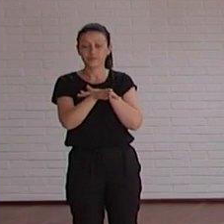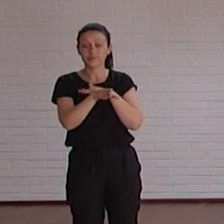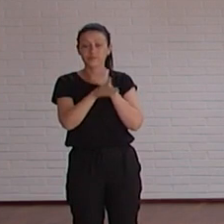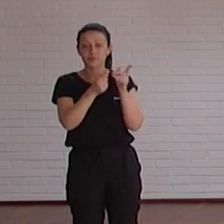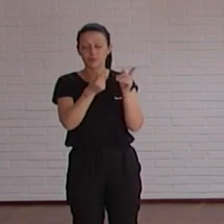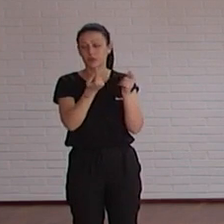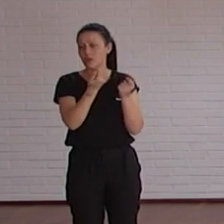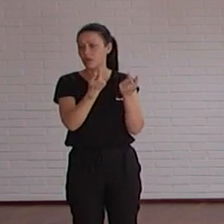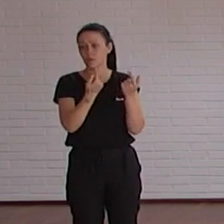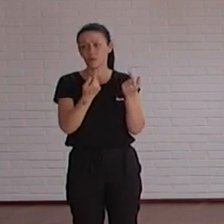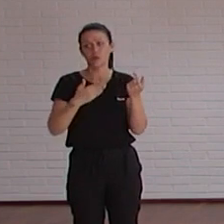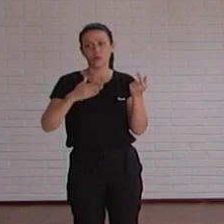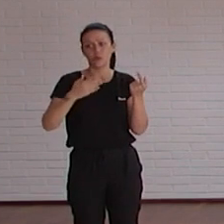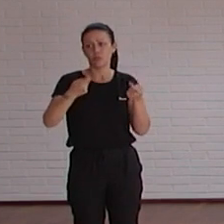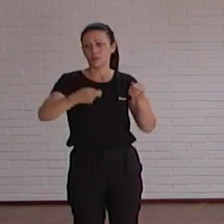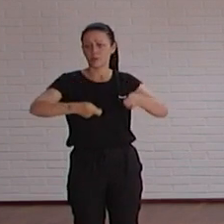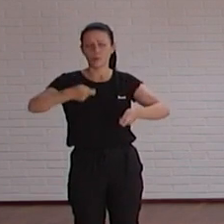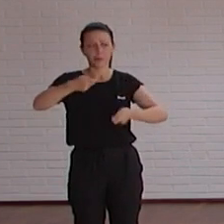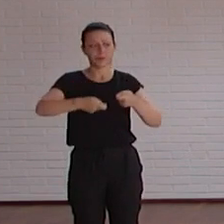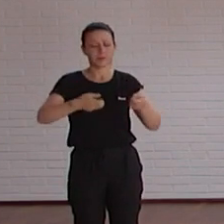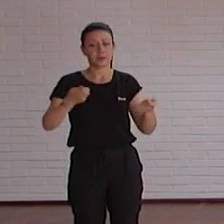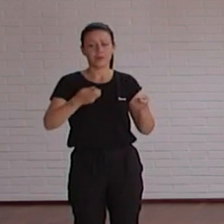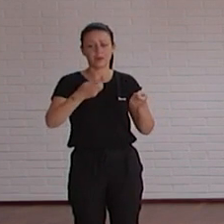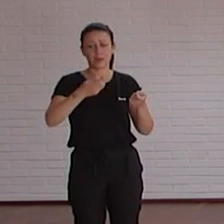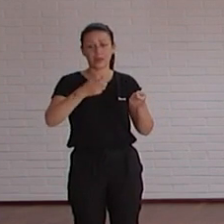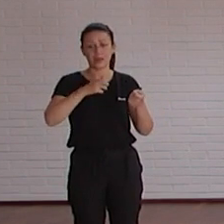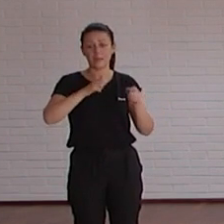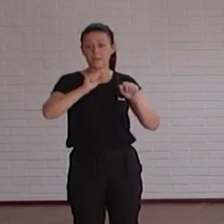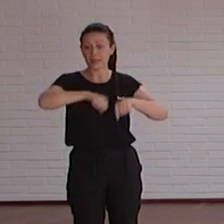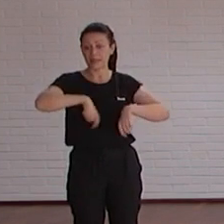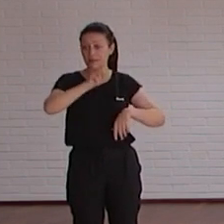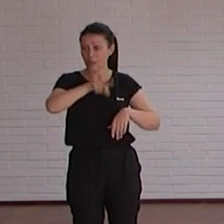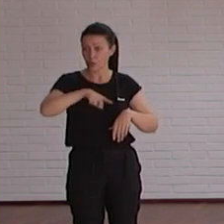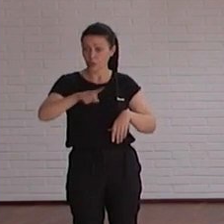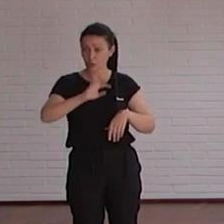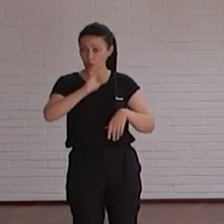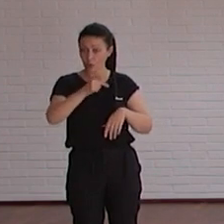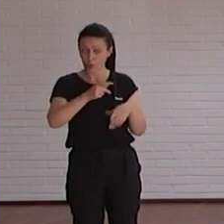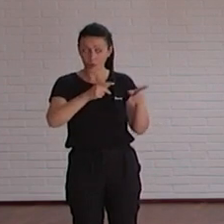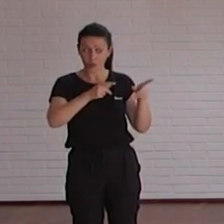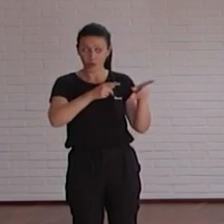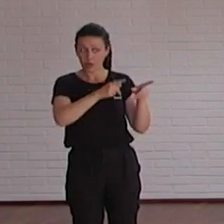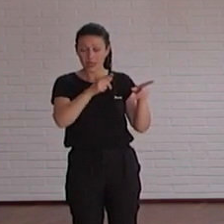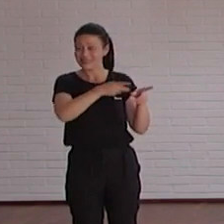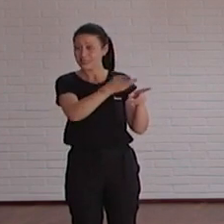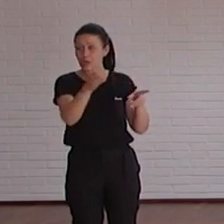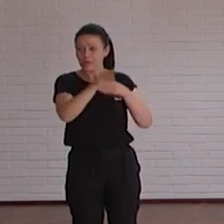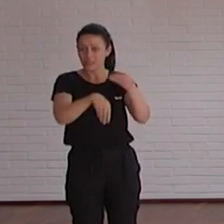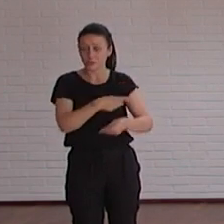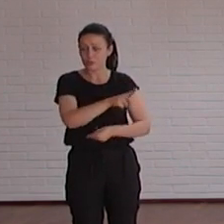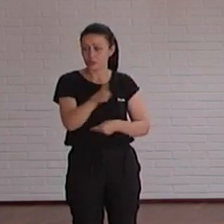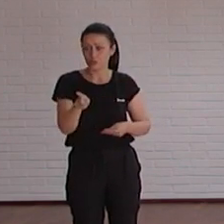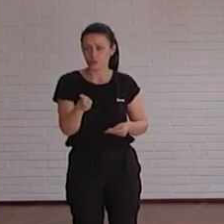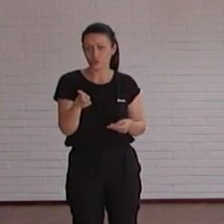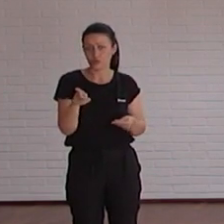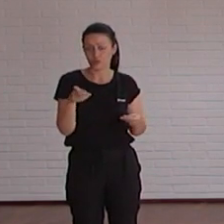granito realmente el validador que hace no lo valida de tres páginas que he hecho yo lo hace de todas las páginas que habéis hecho vosotros entonces que